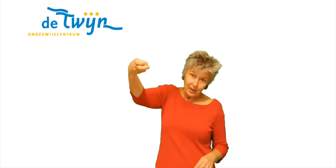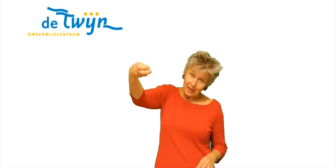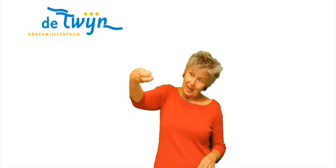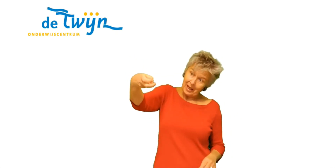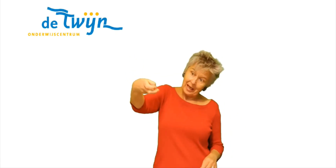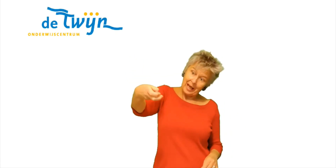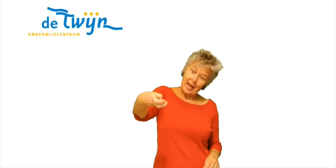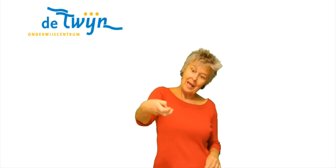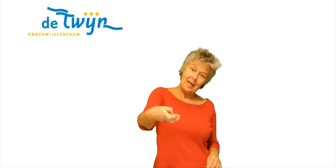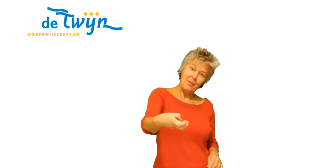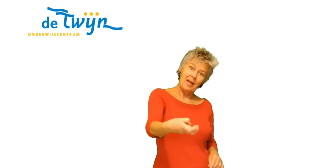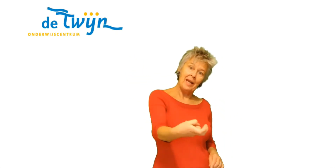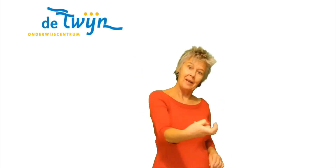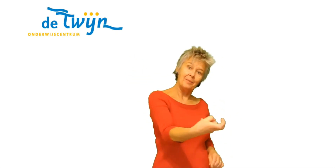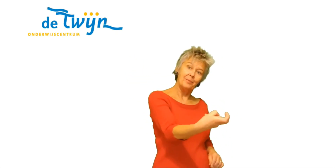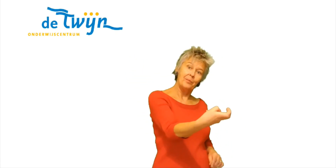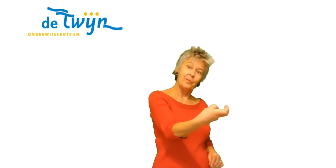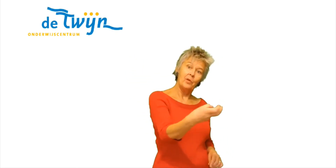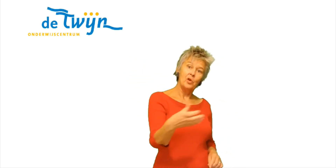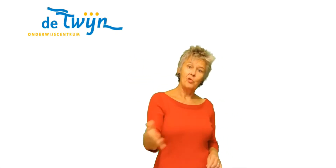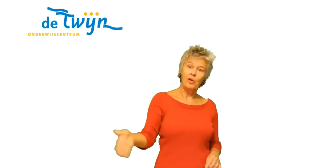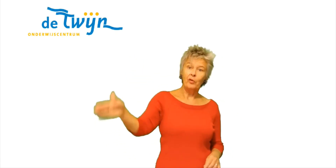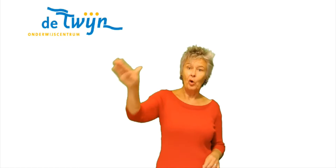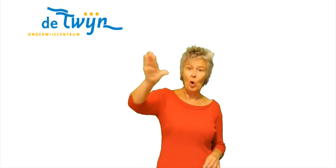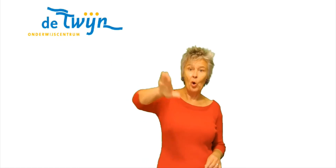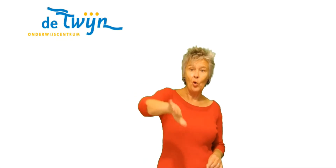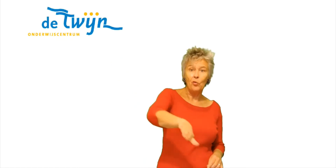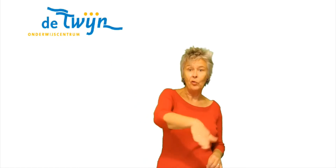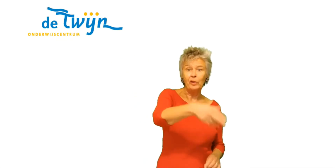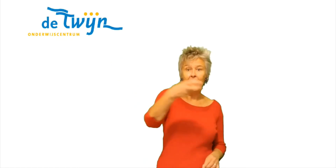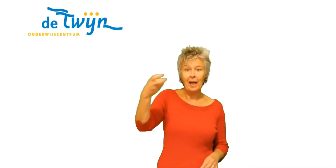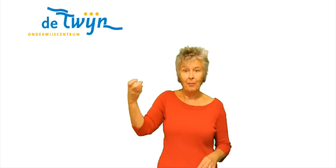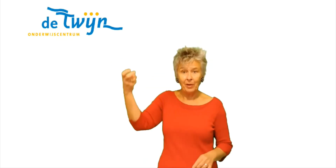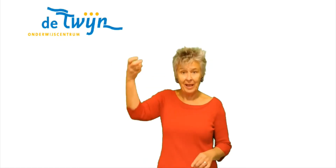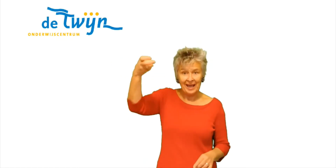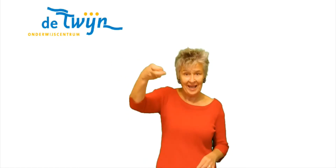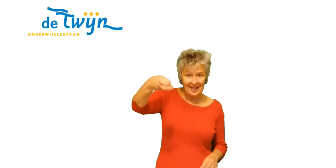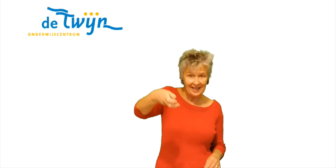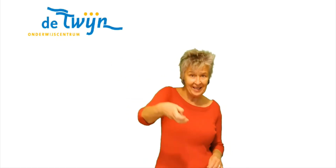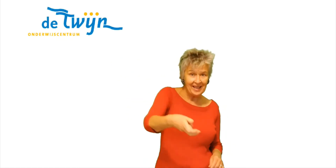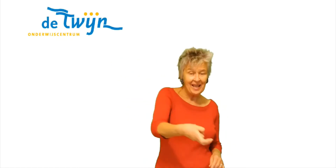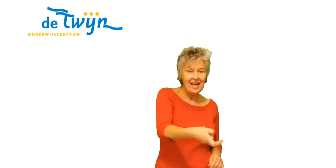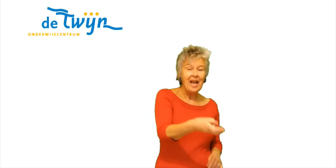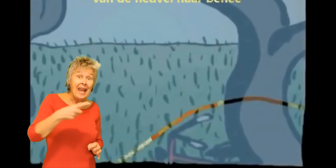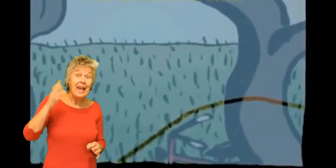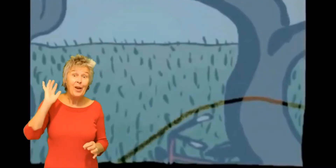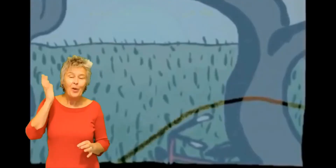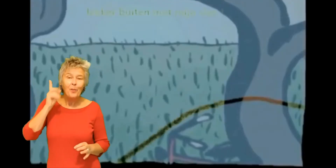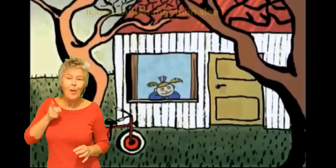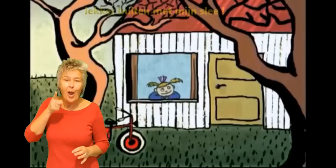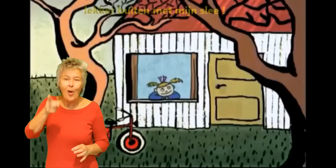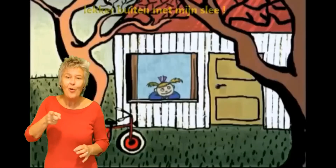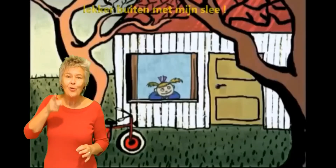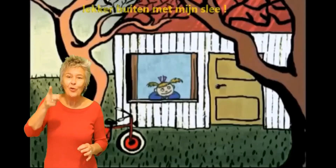En ga je naar beneden Dus van de heuvel Naar beneden Lekker buiten